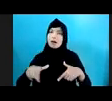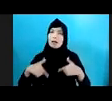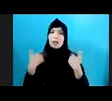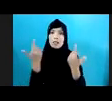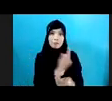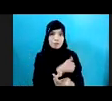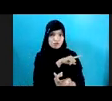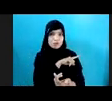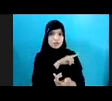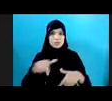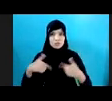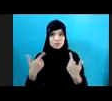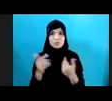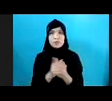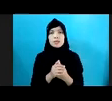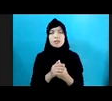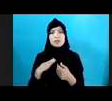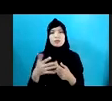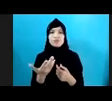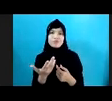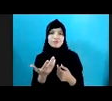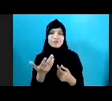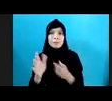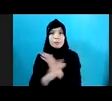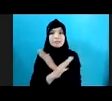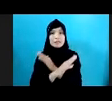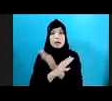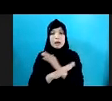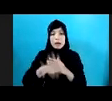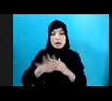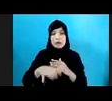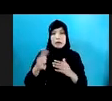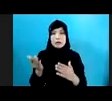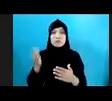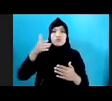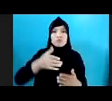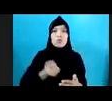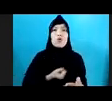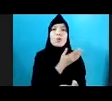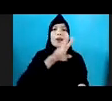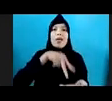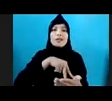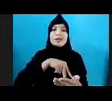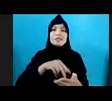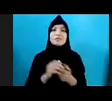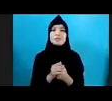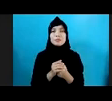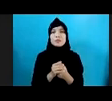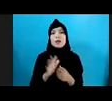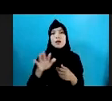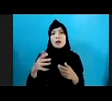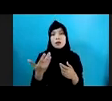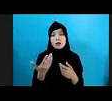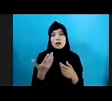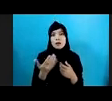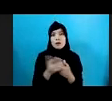Bisa Mencegah Anak Untuk Tidak Kembali Menjadi Korban Nah Yang Juga Menjadi Yang Kami Garis